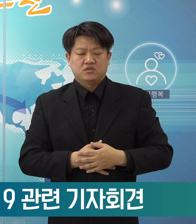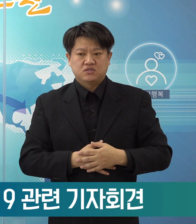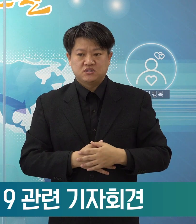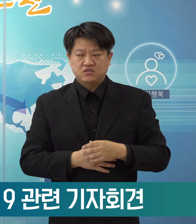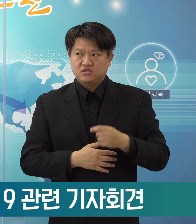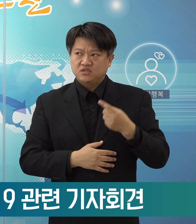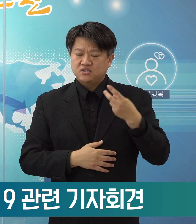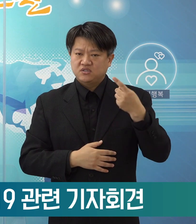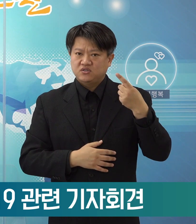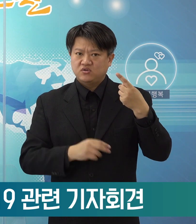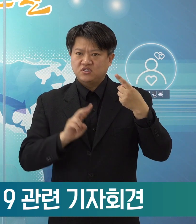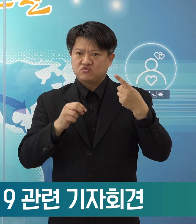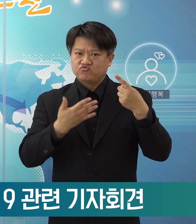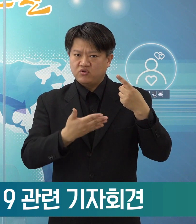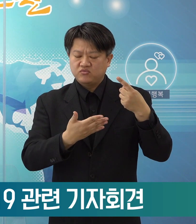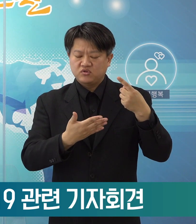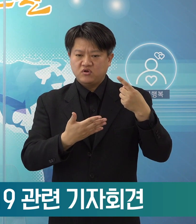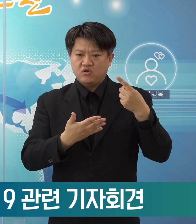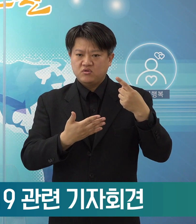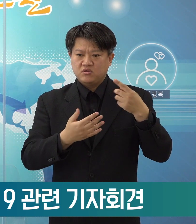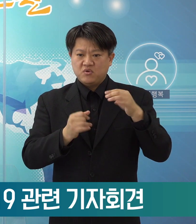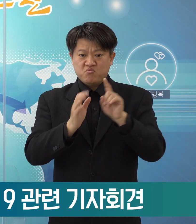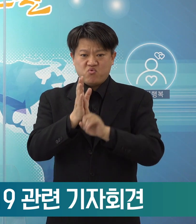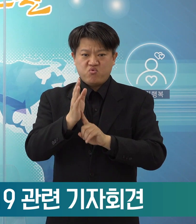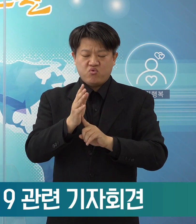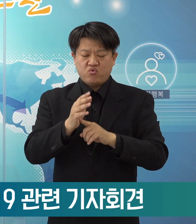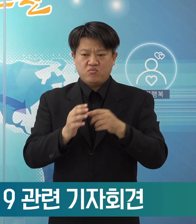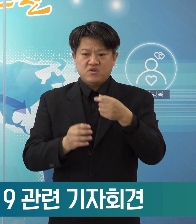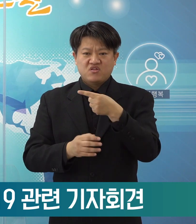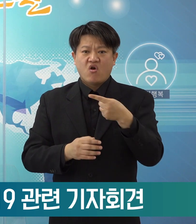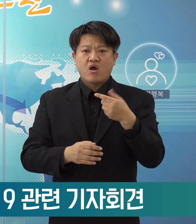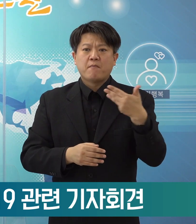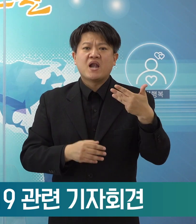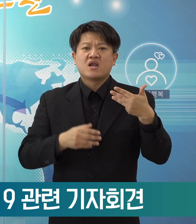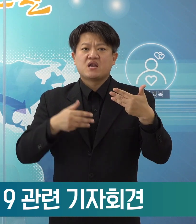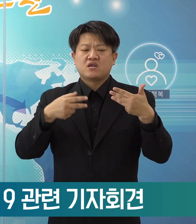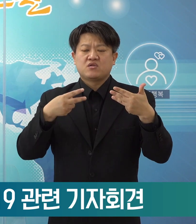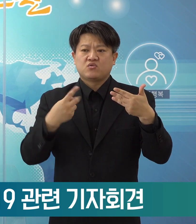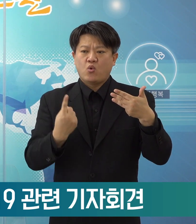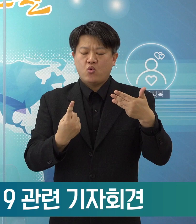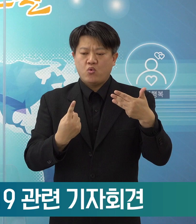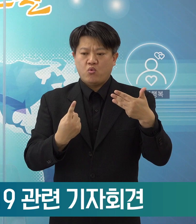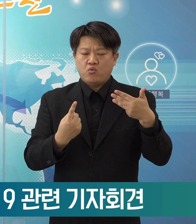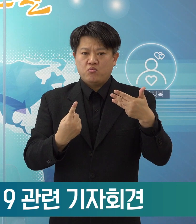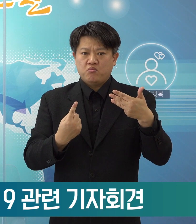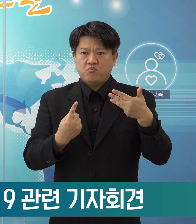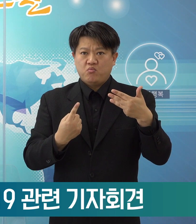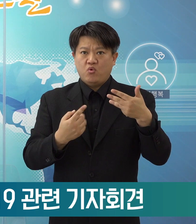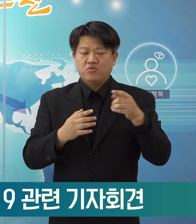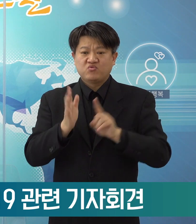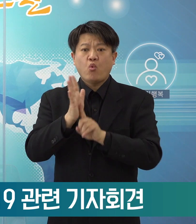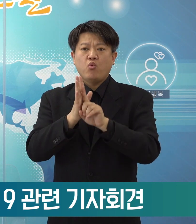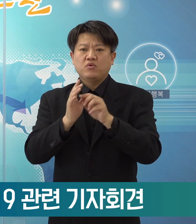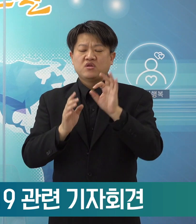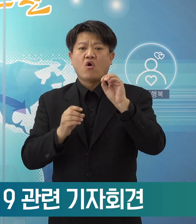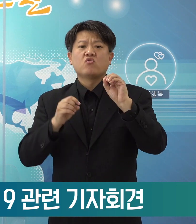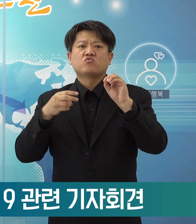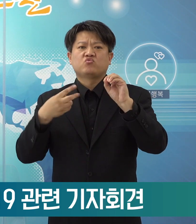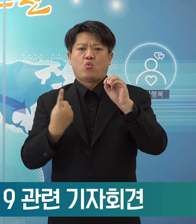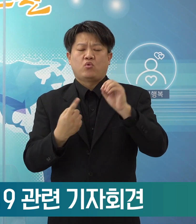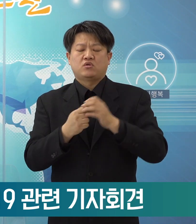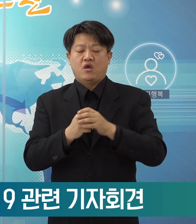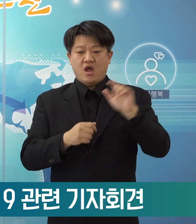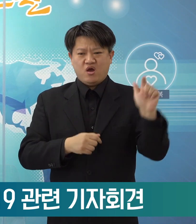29일부터 최저 영하 8도 최고 0도일 정도 하루 종일 영하가 하루 이틀 정도